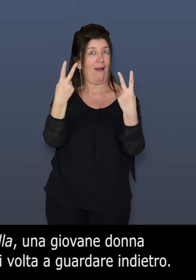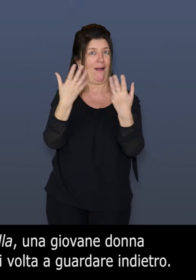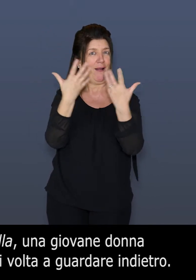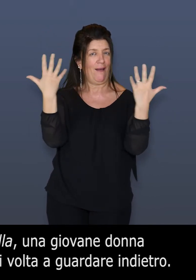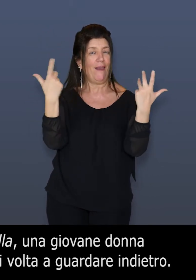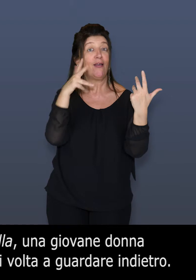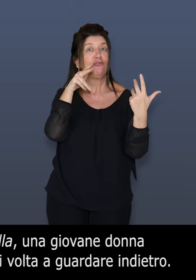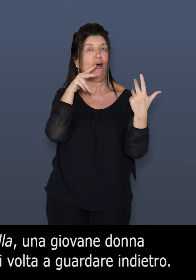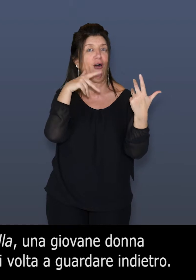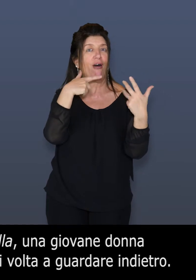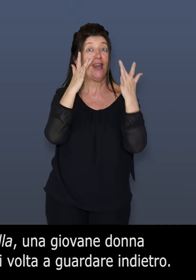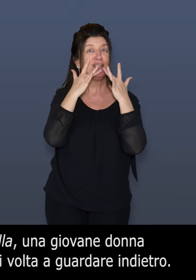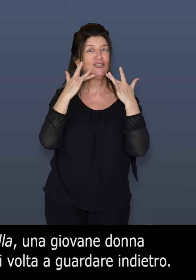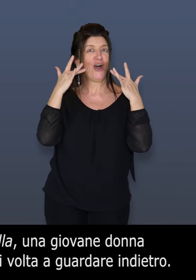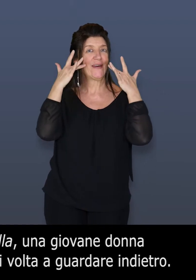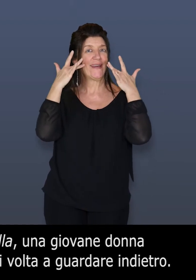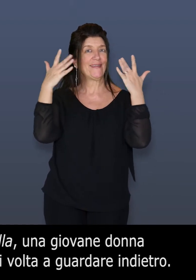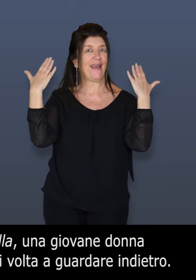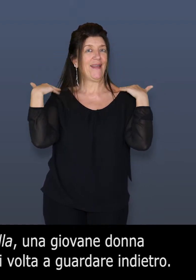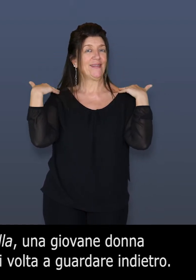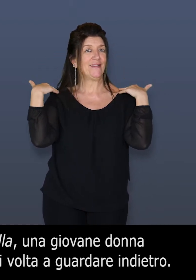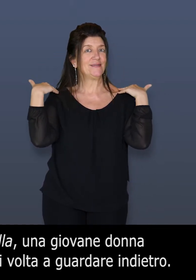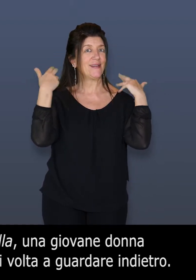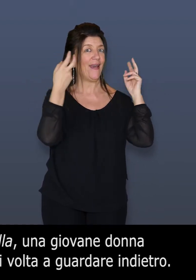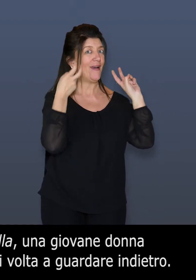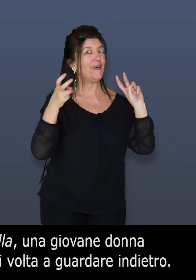di spalle, mentre si volta a guardare indietro.